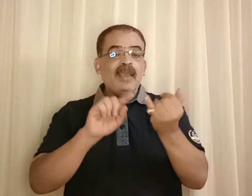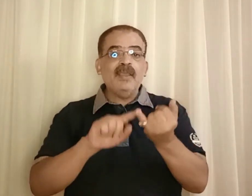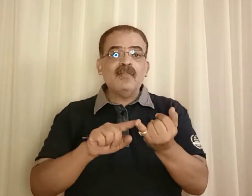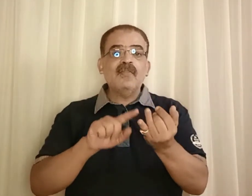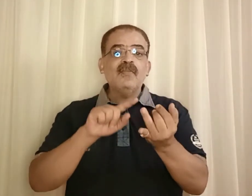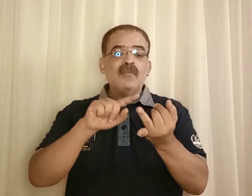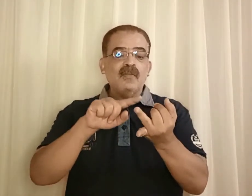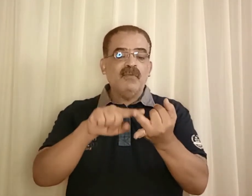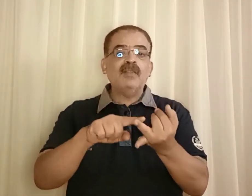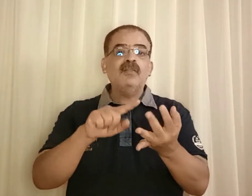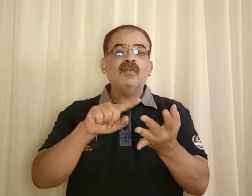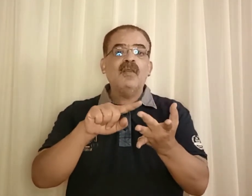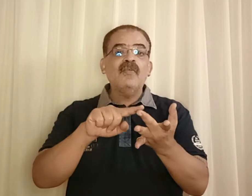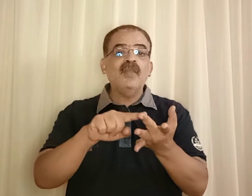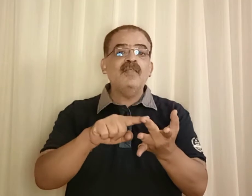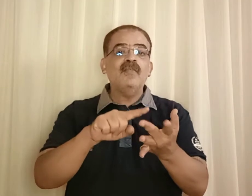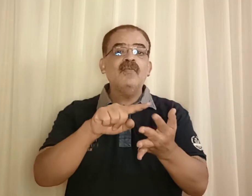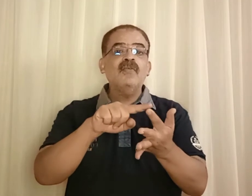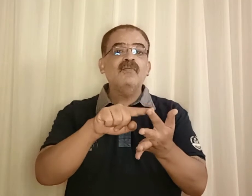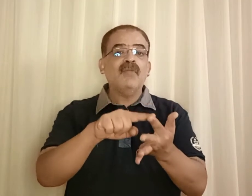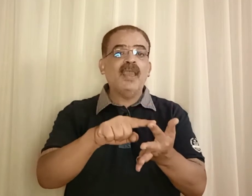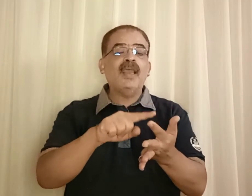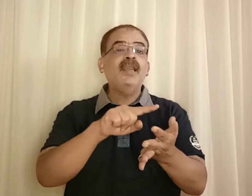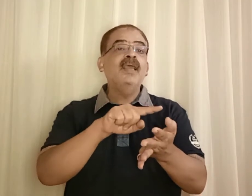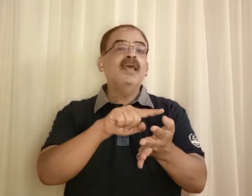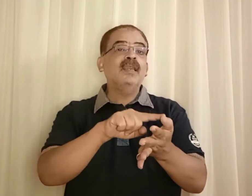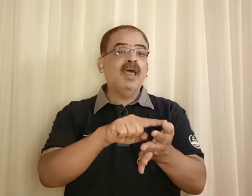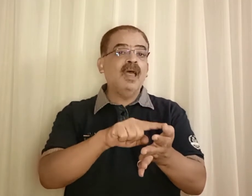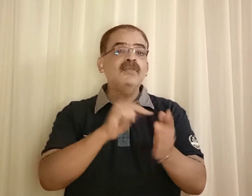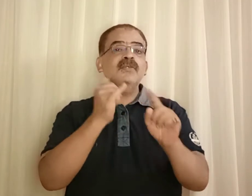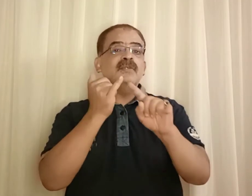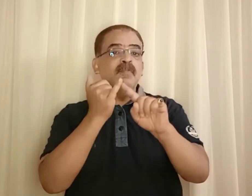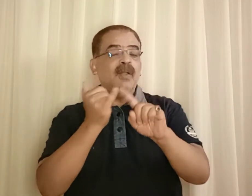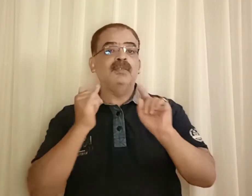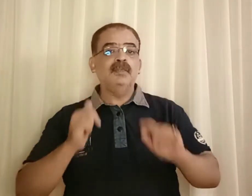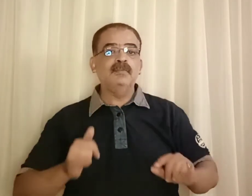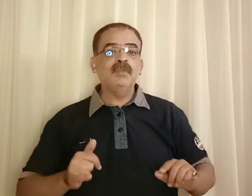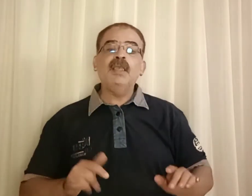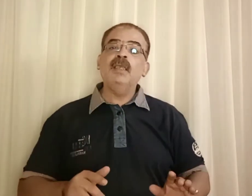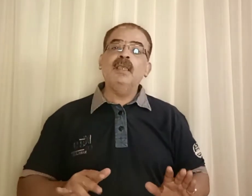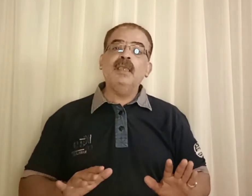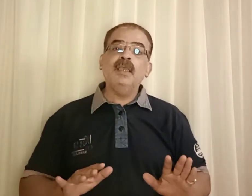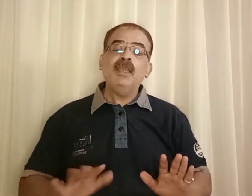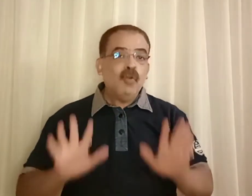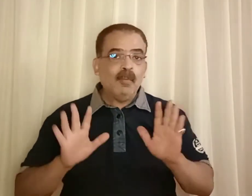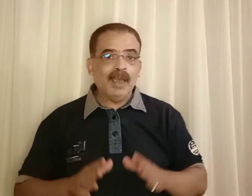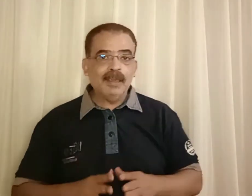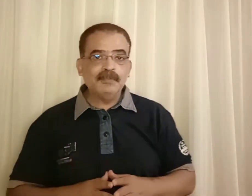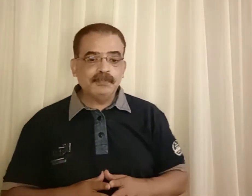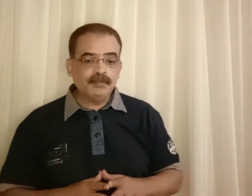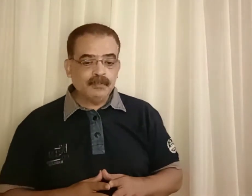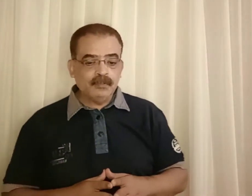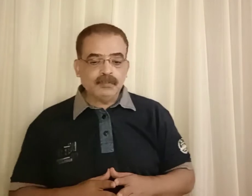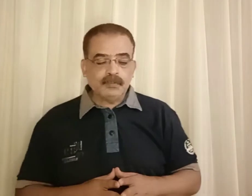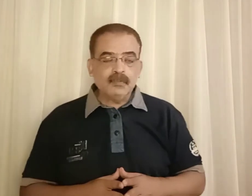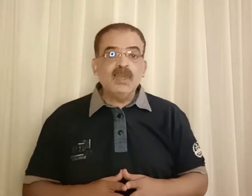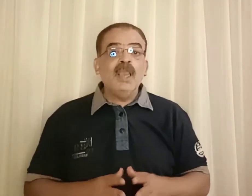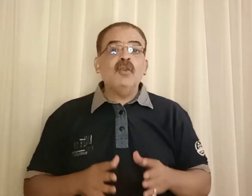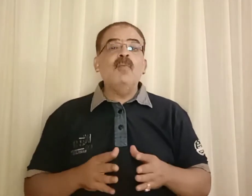it's فترة since فاعل last ماضي الجملة الجملة